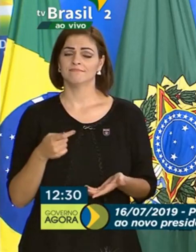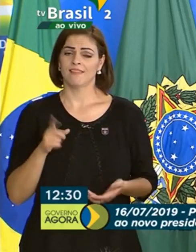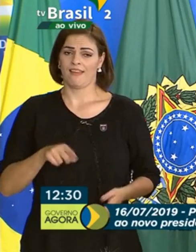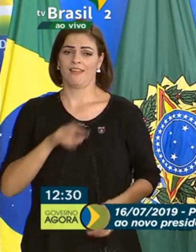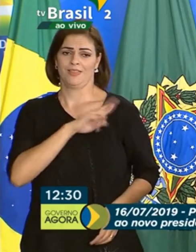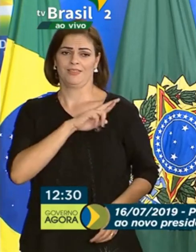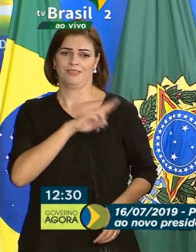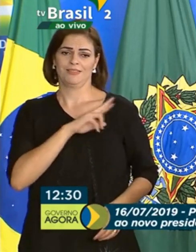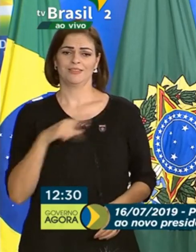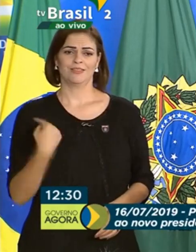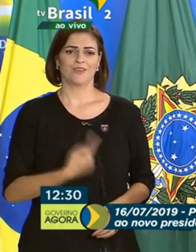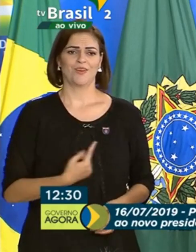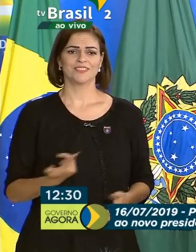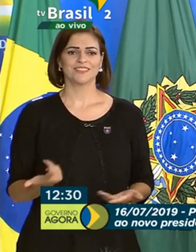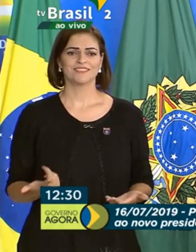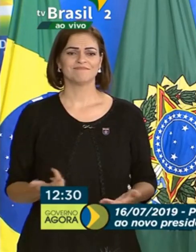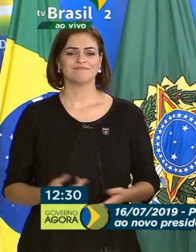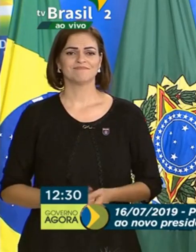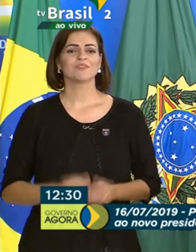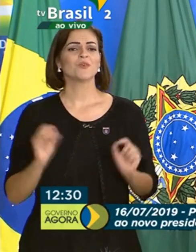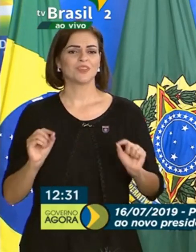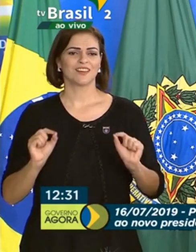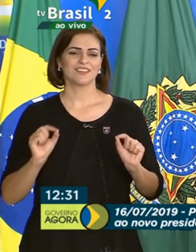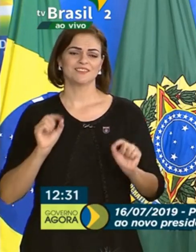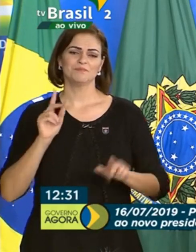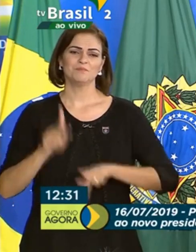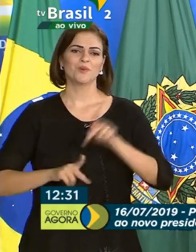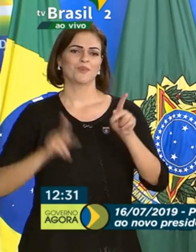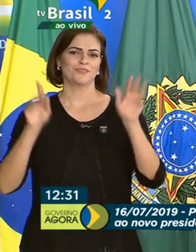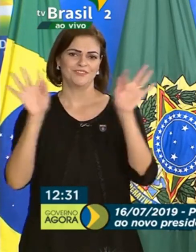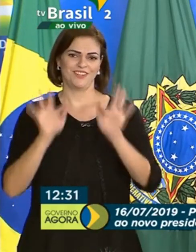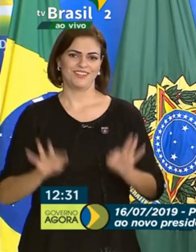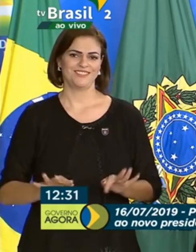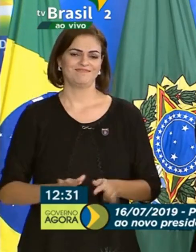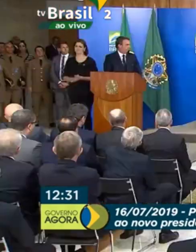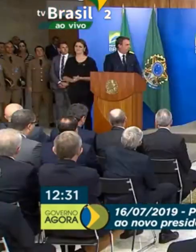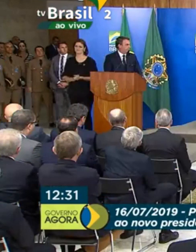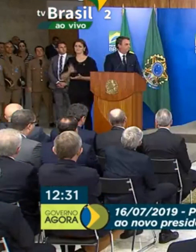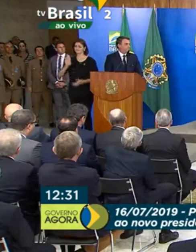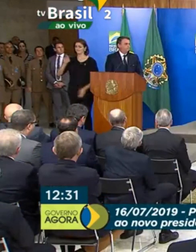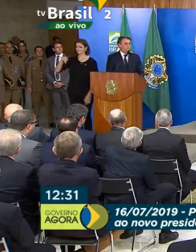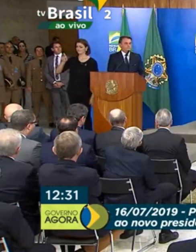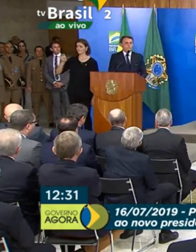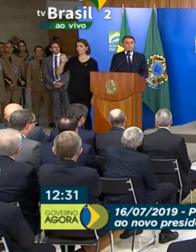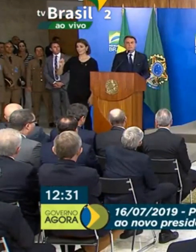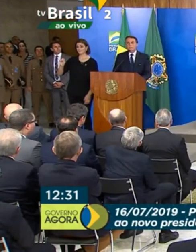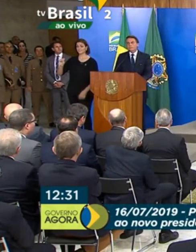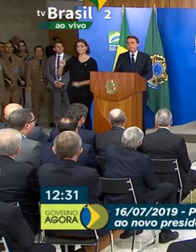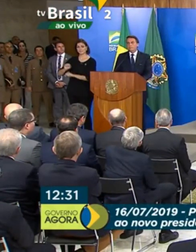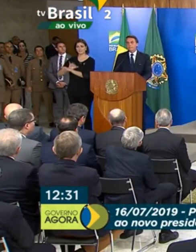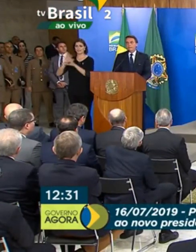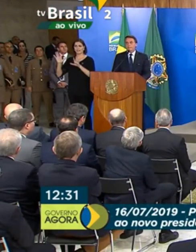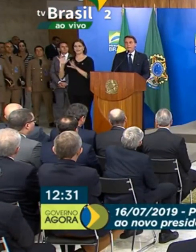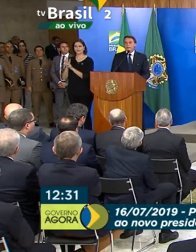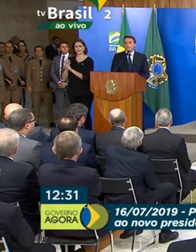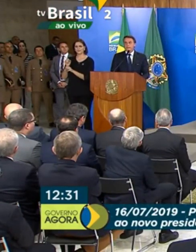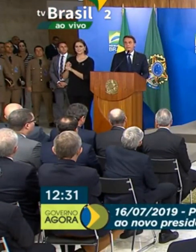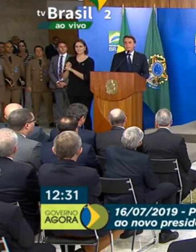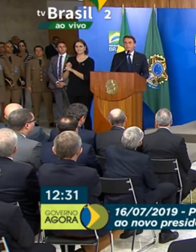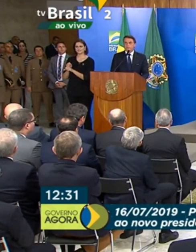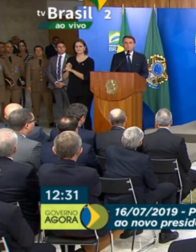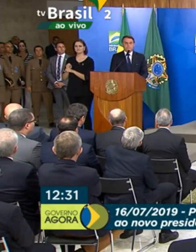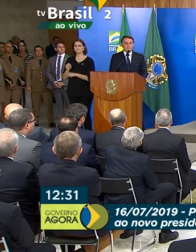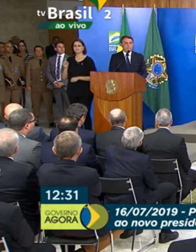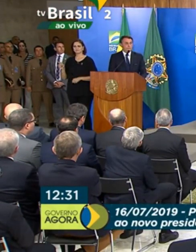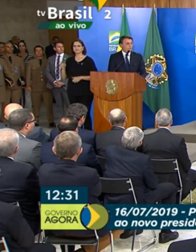realizar, a felicidade do nosso povo. O BNDES transparente, o BNDES